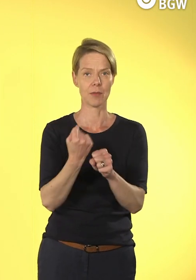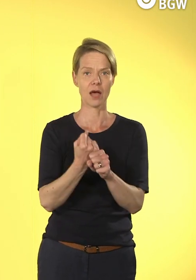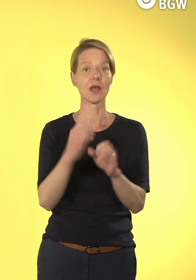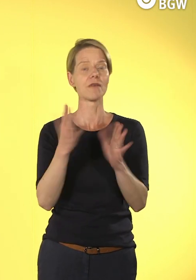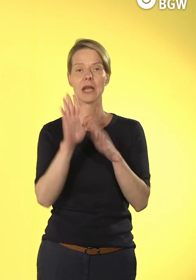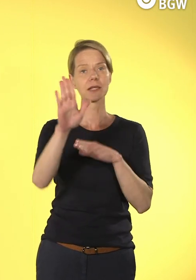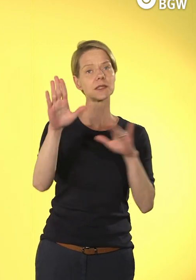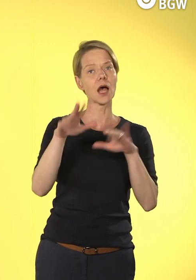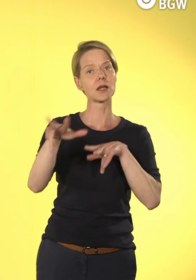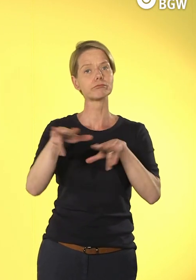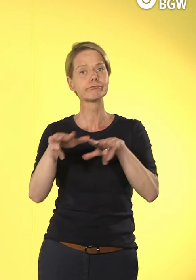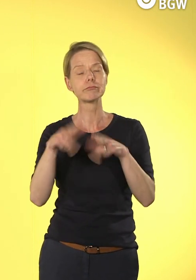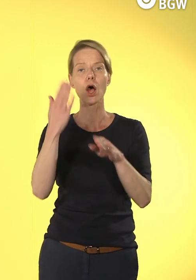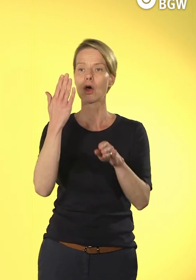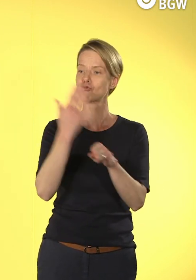Thema Digitalisierung?